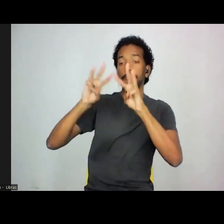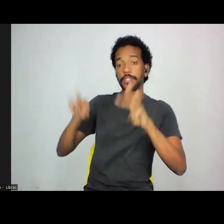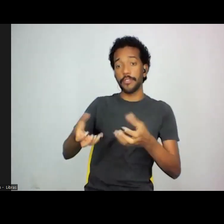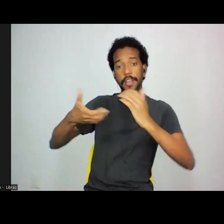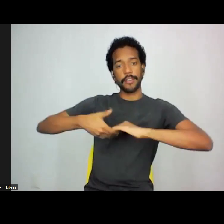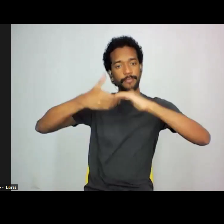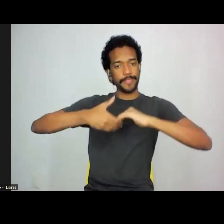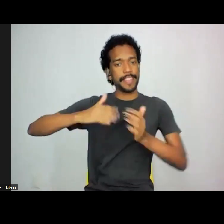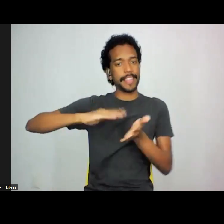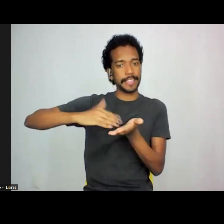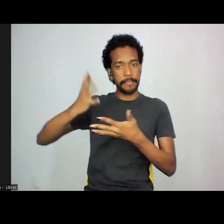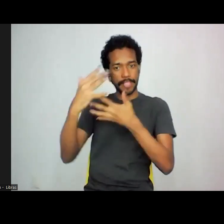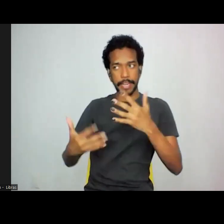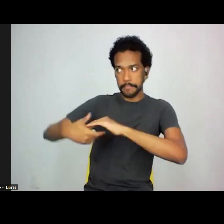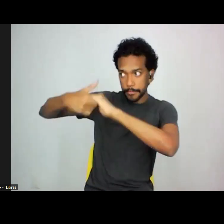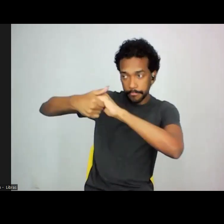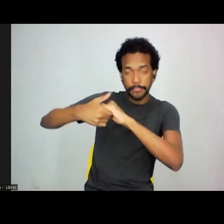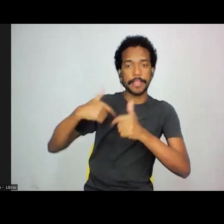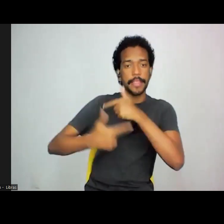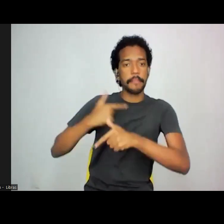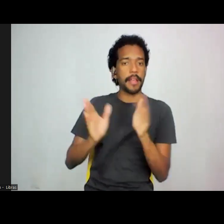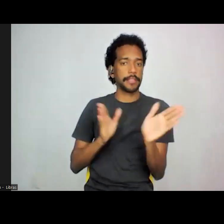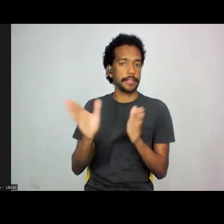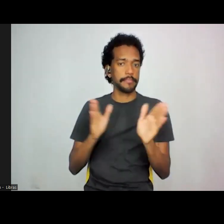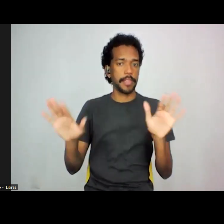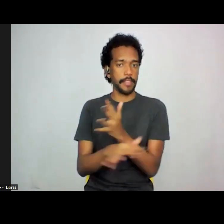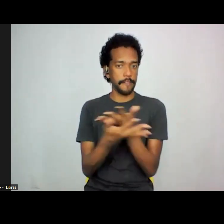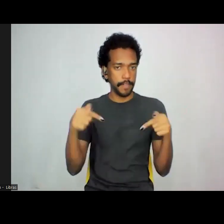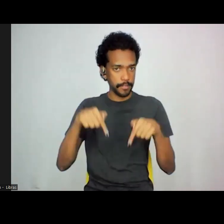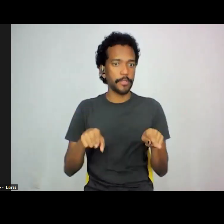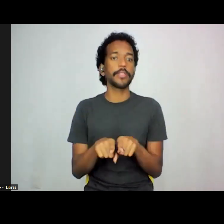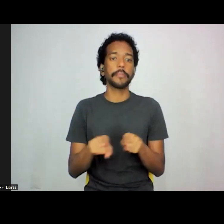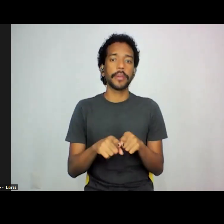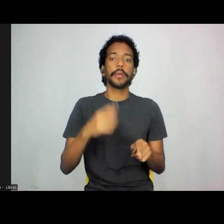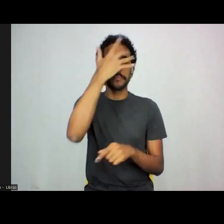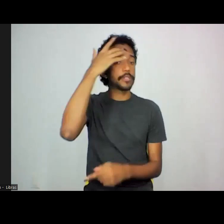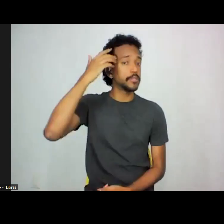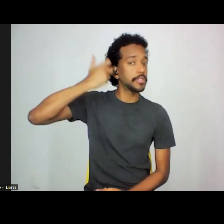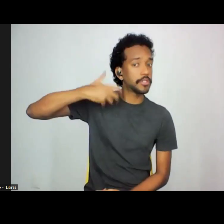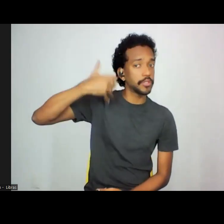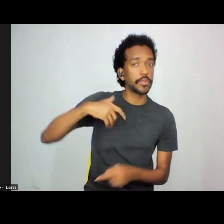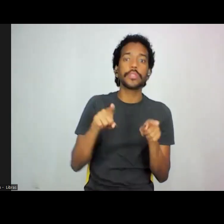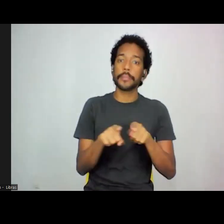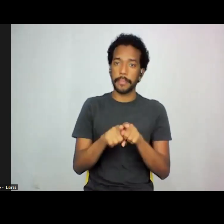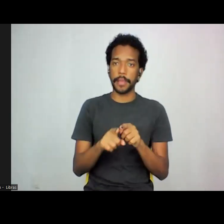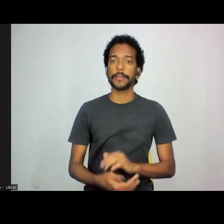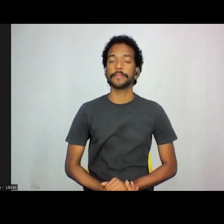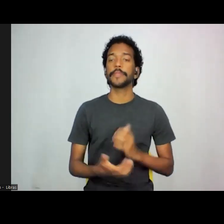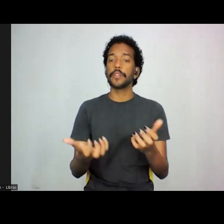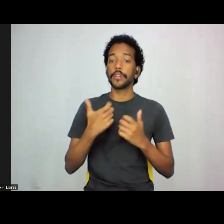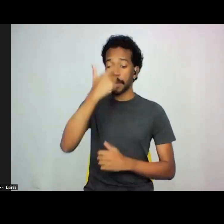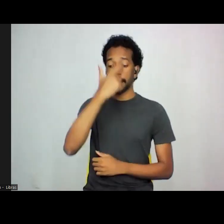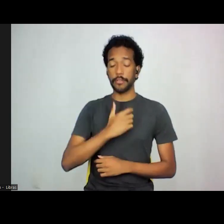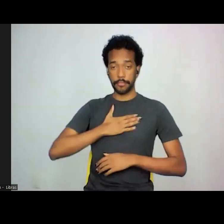intérpretes de Libras, que trabalham para a acessibilidade desse evento e os descritores também. Quero me descrever.